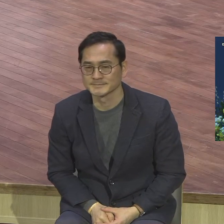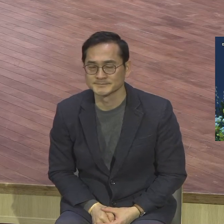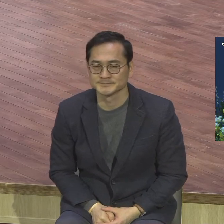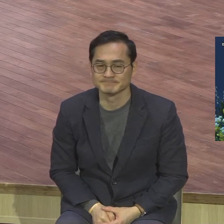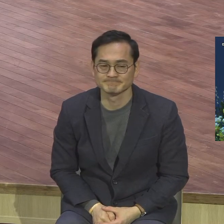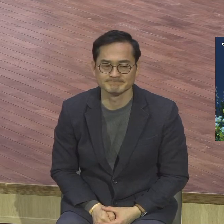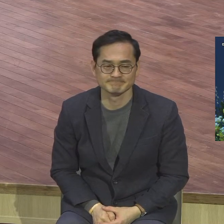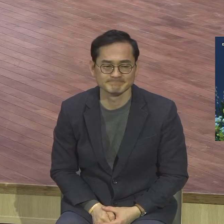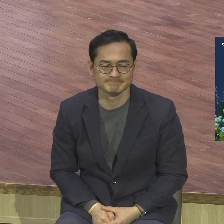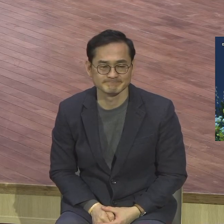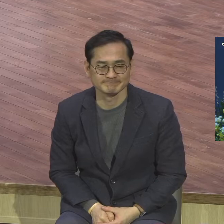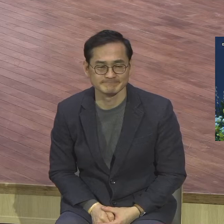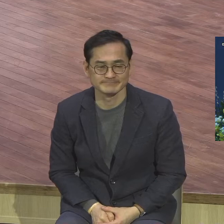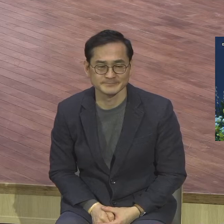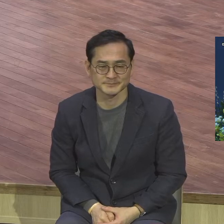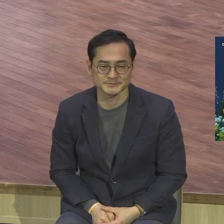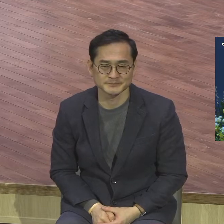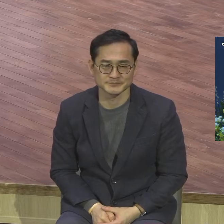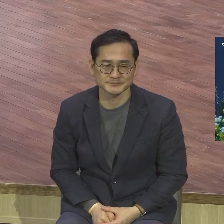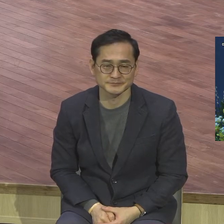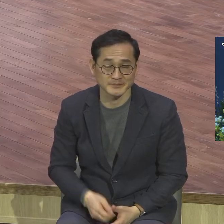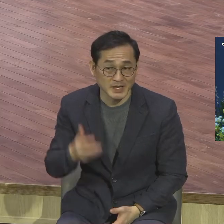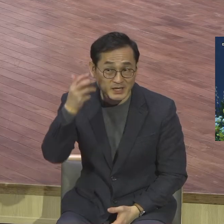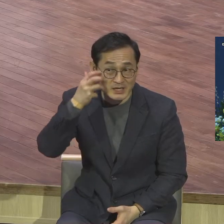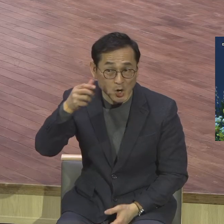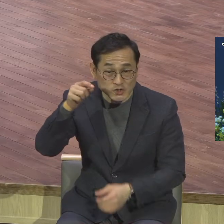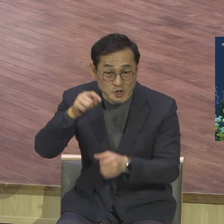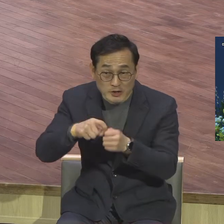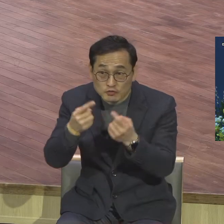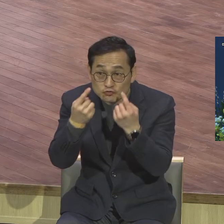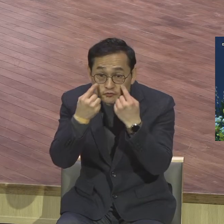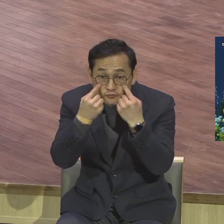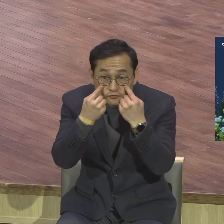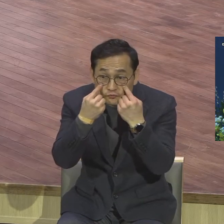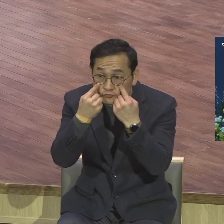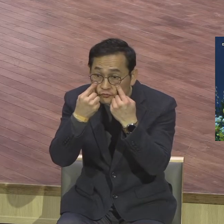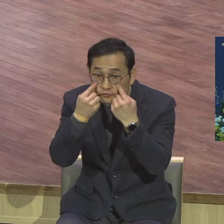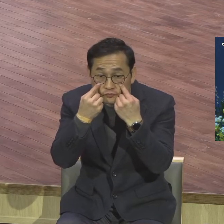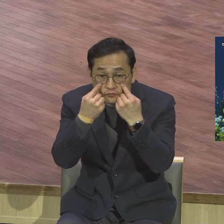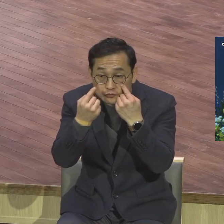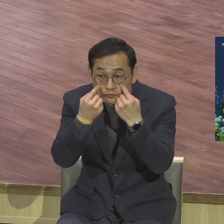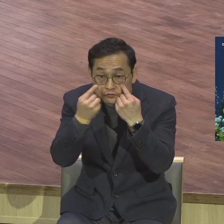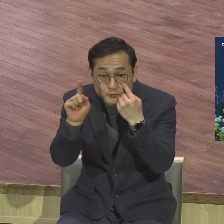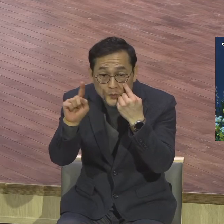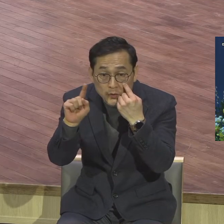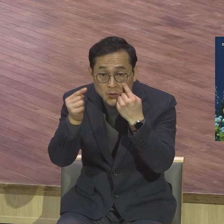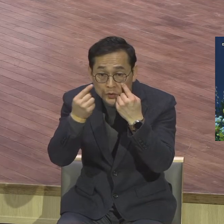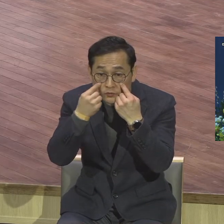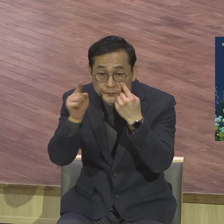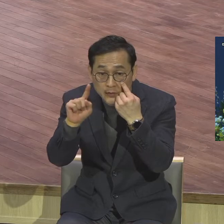어떤 영적 시각을 가지고 있느냐라는 것입니다 어떤 영적 시각을 가지고 있느냐